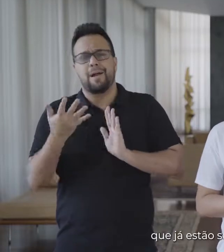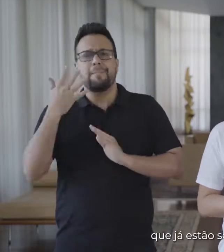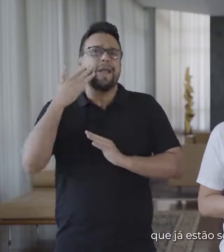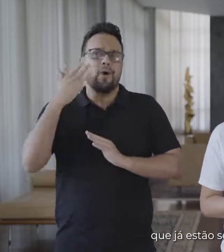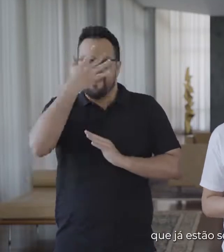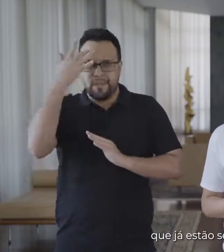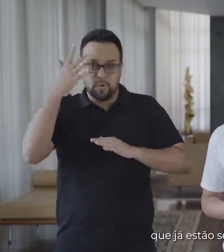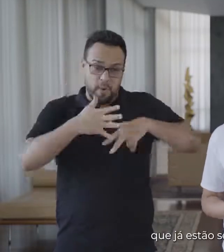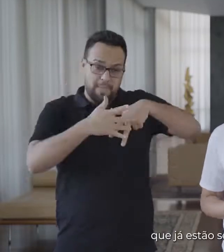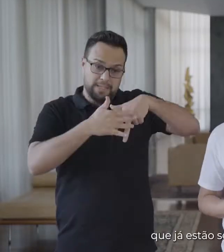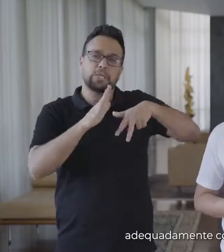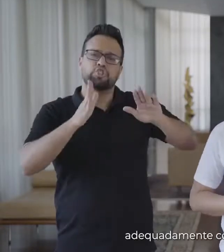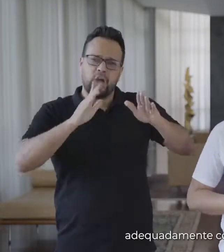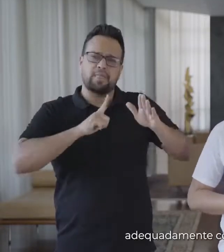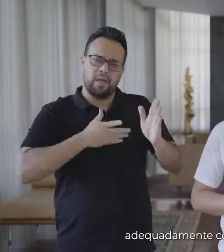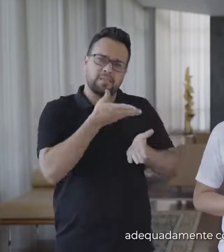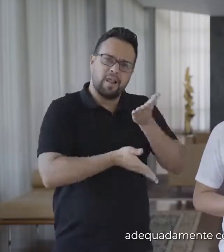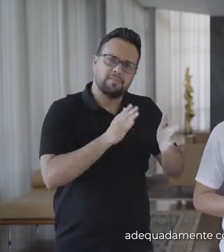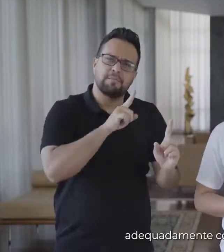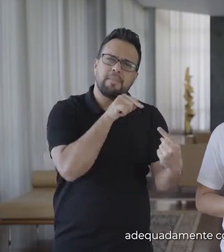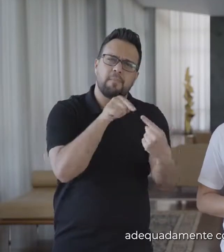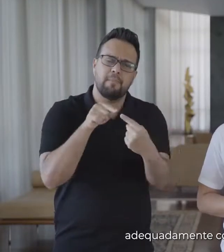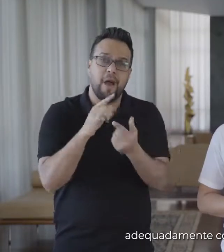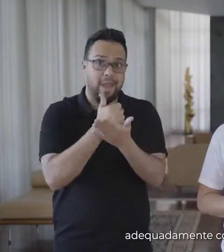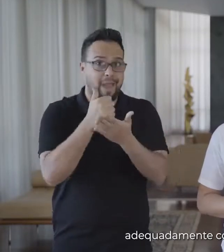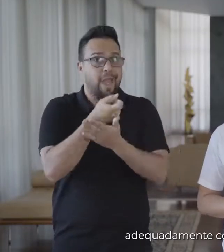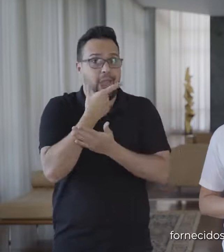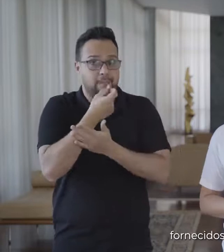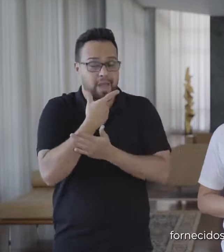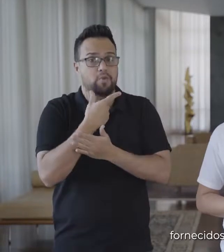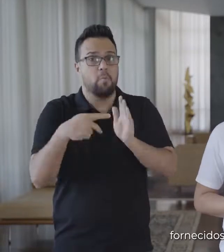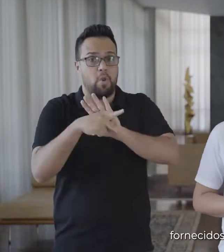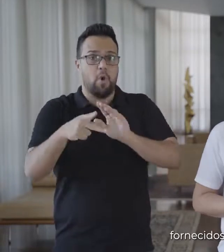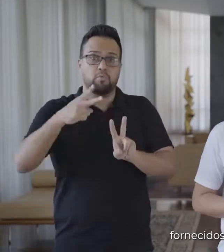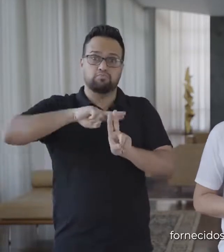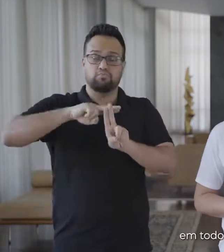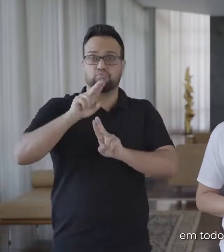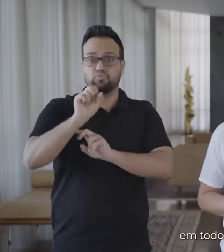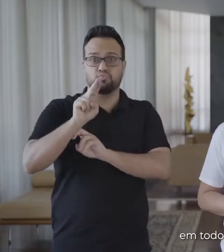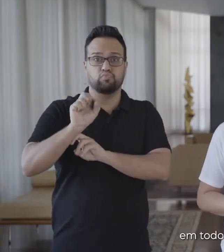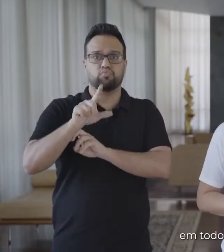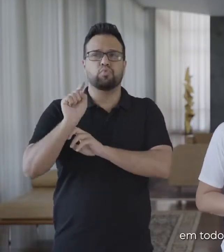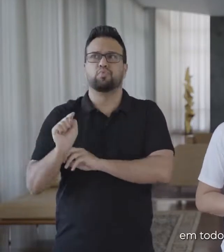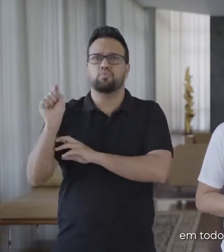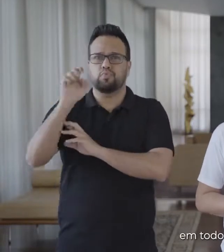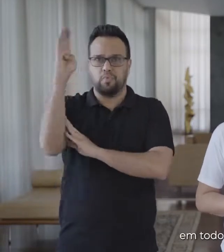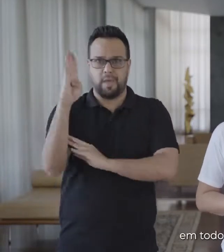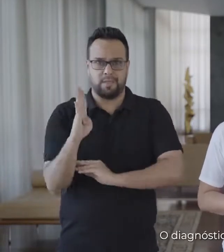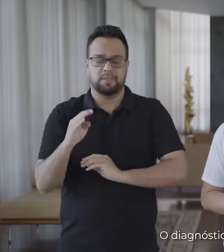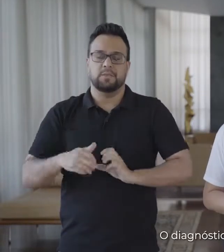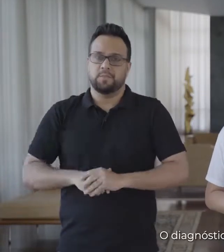que já estão sendo tratados adequadamente com medicamentos fornecidos pelo SUS em todo o Brasil.